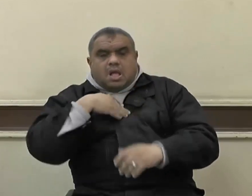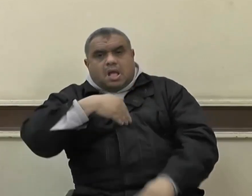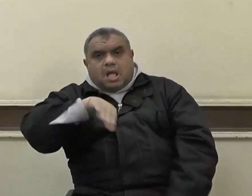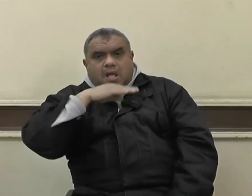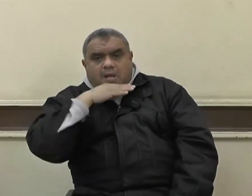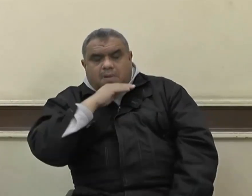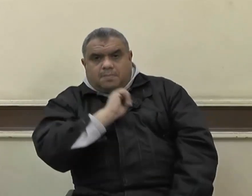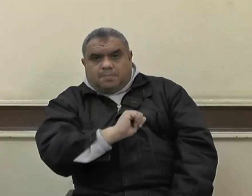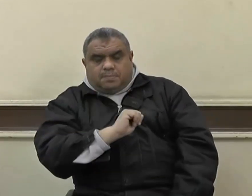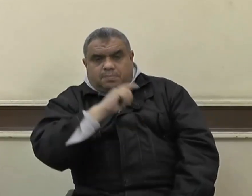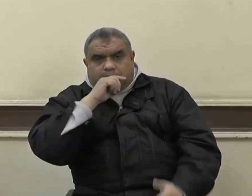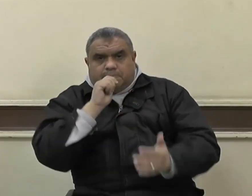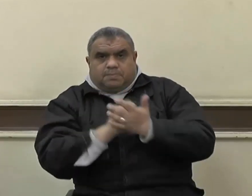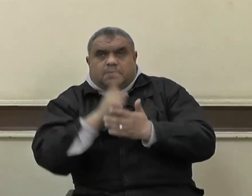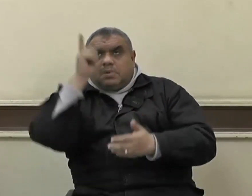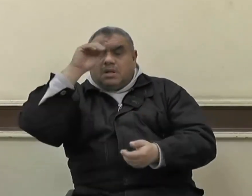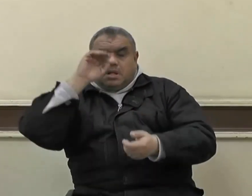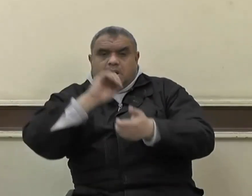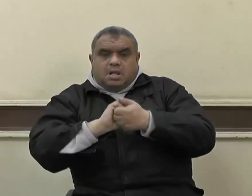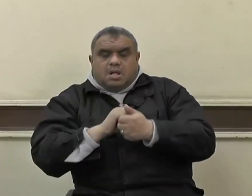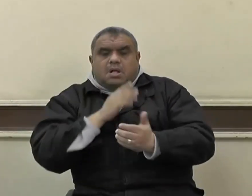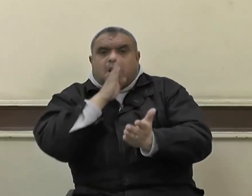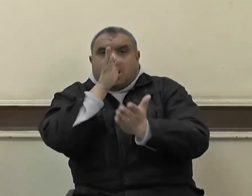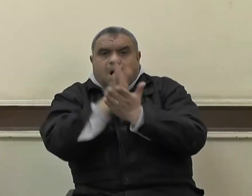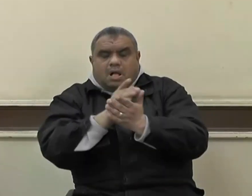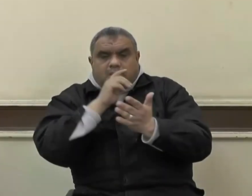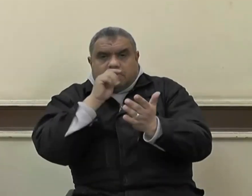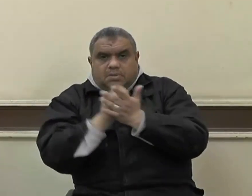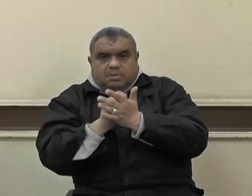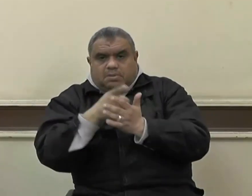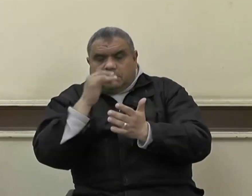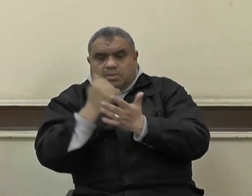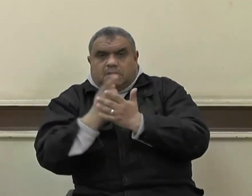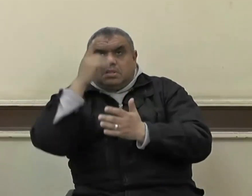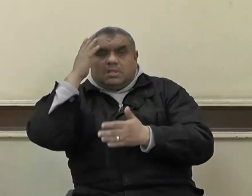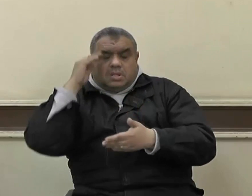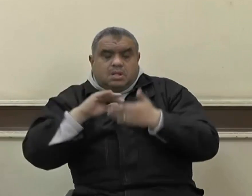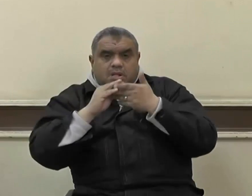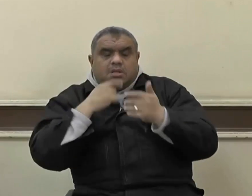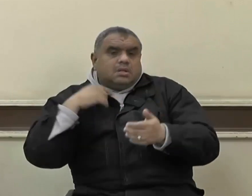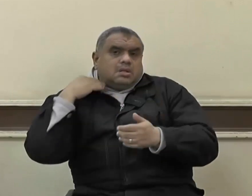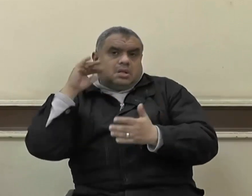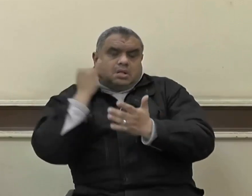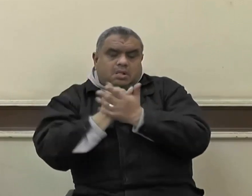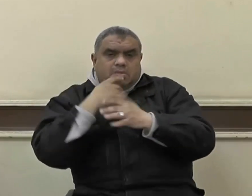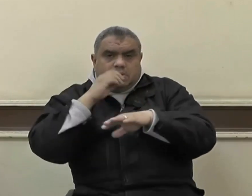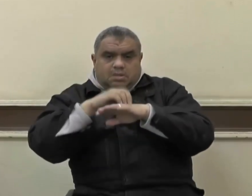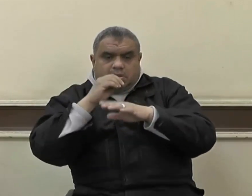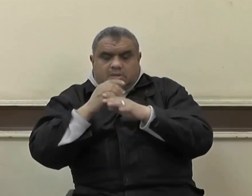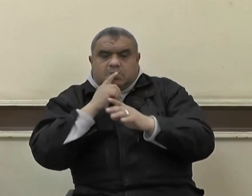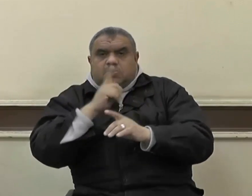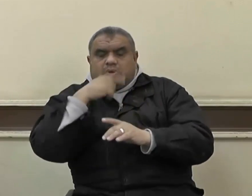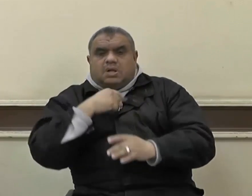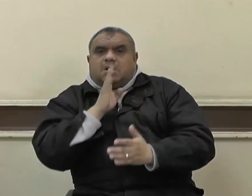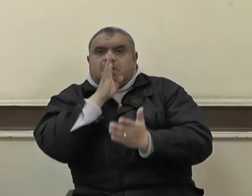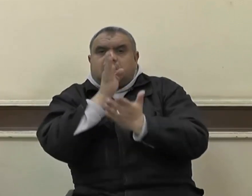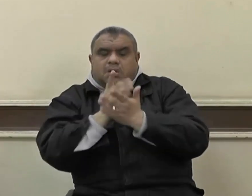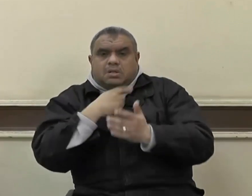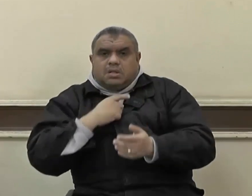نقف جميعا بالمرصاد لقوة الإرهاب والشر والإفساد والتخريب وأن نقف صفا واحدا